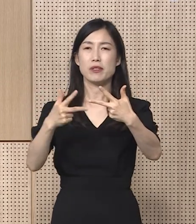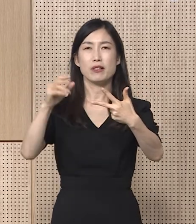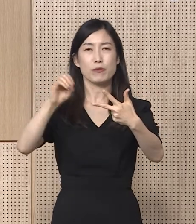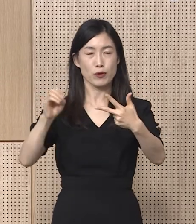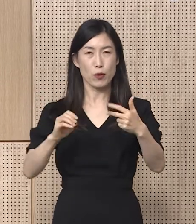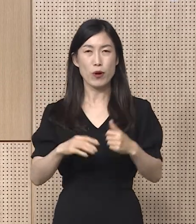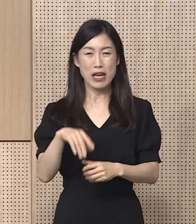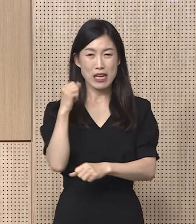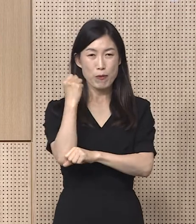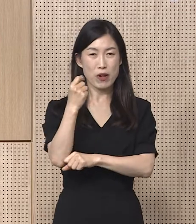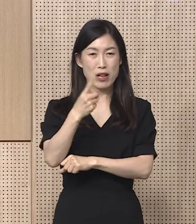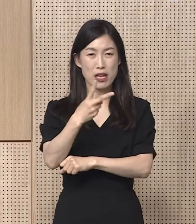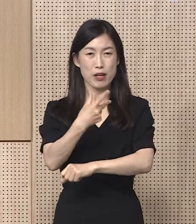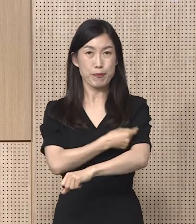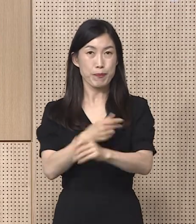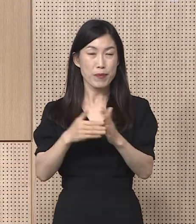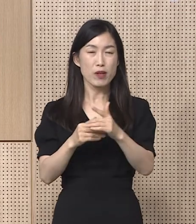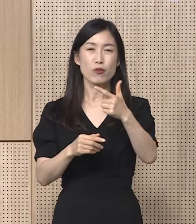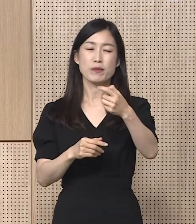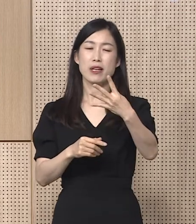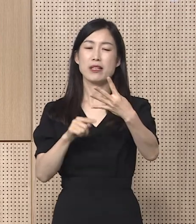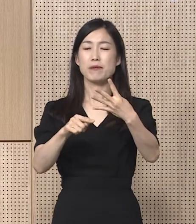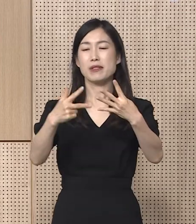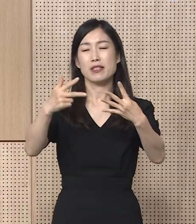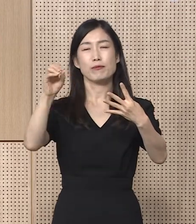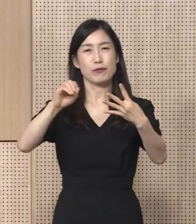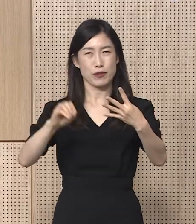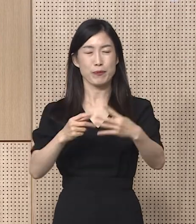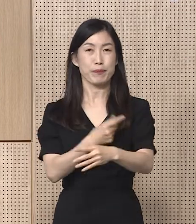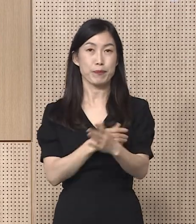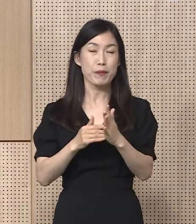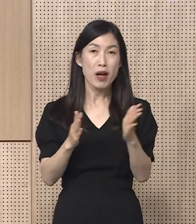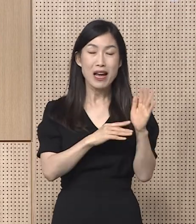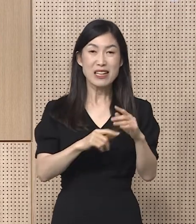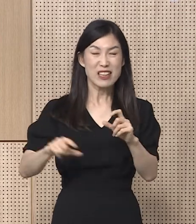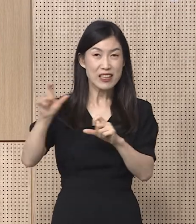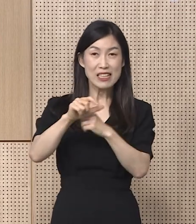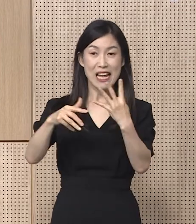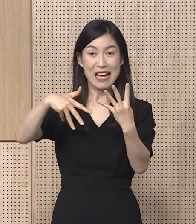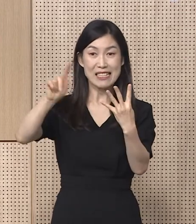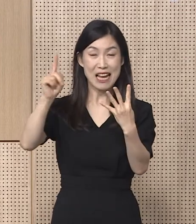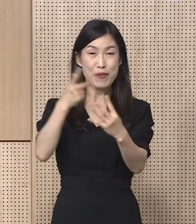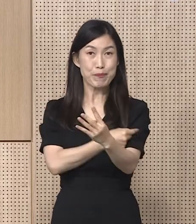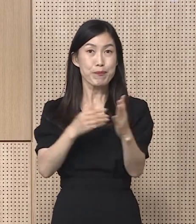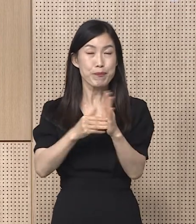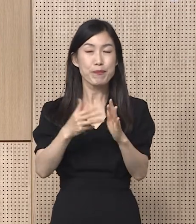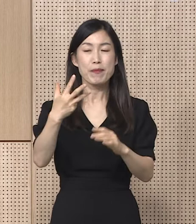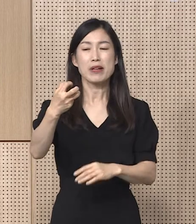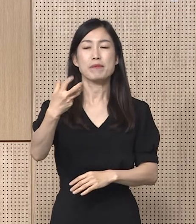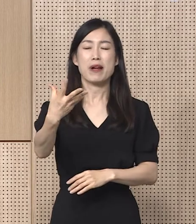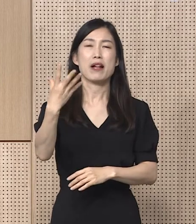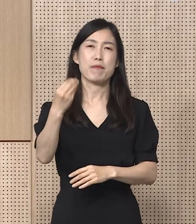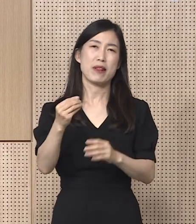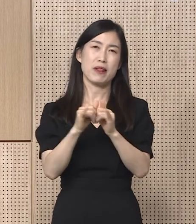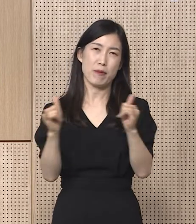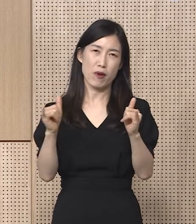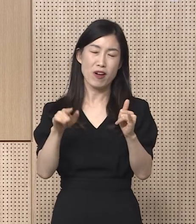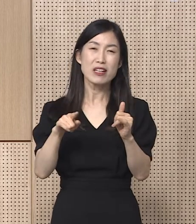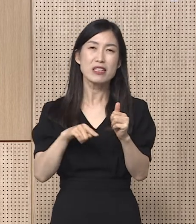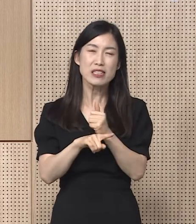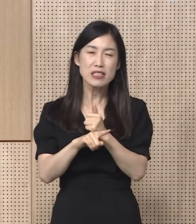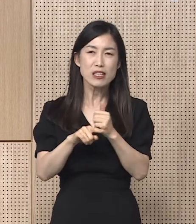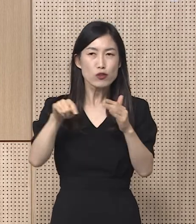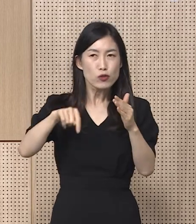기본접종 완료률은 64.8%입니다. 4차 접종자는 88만 2,461명으로